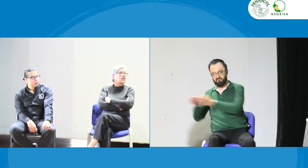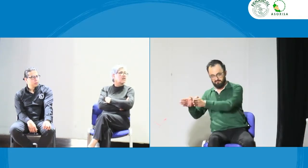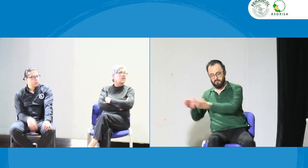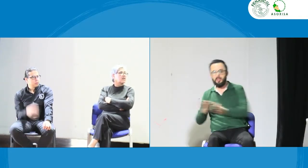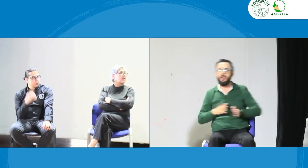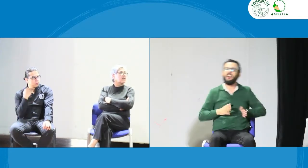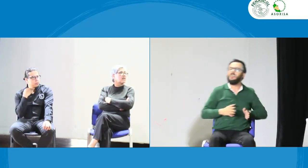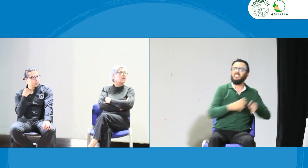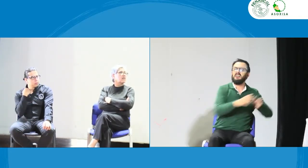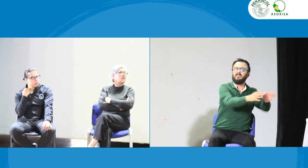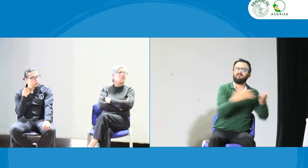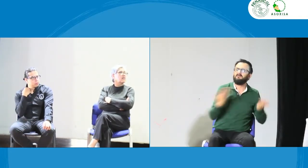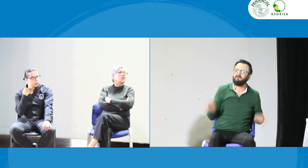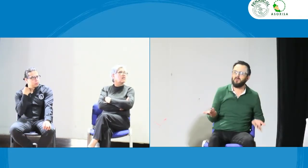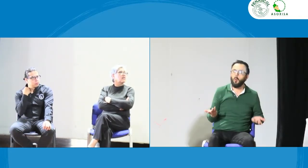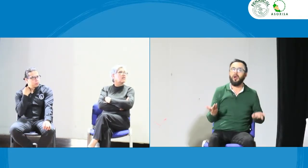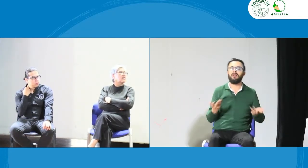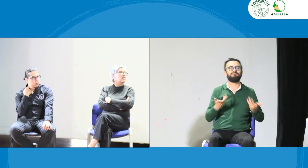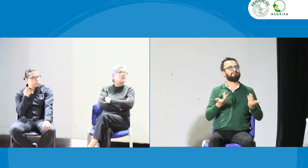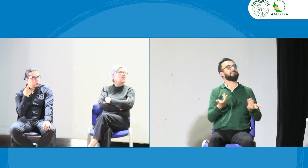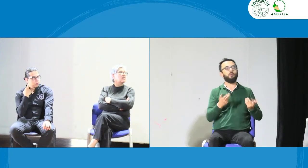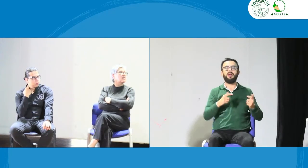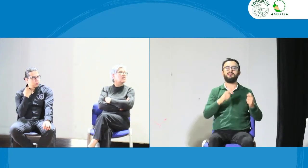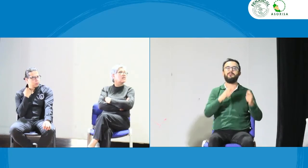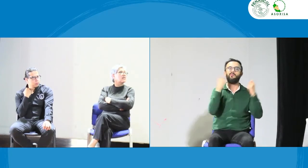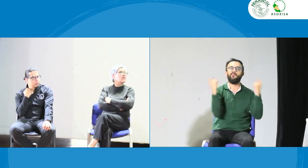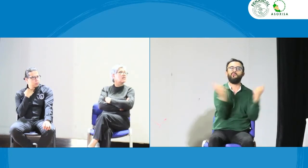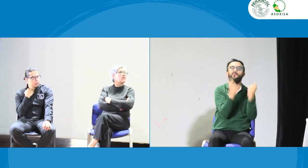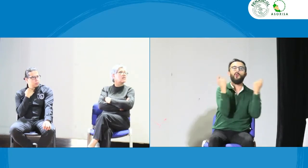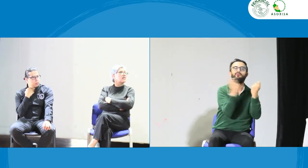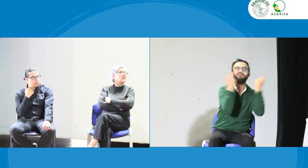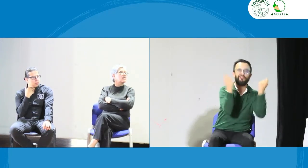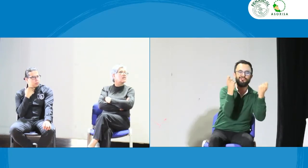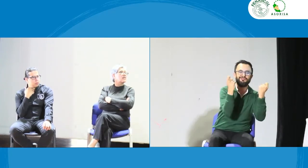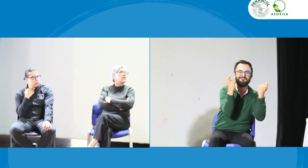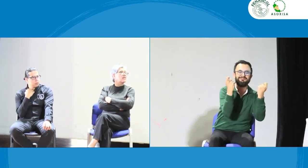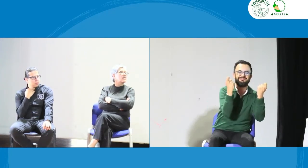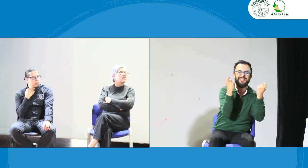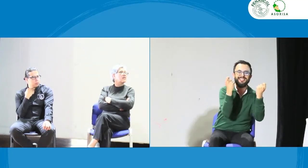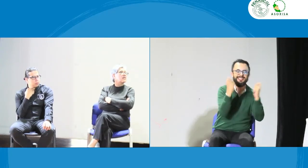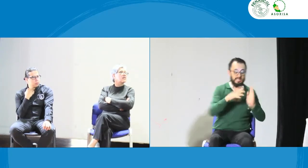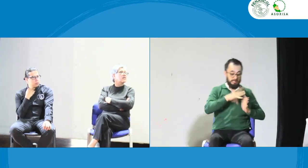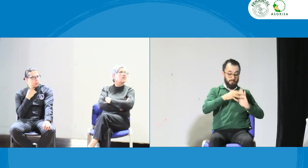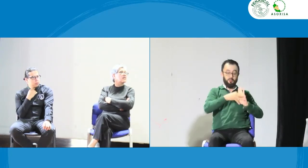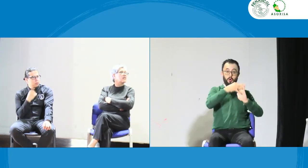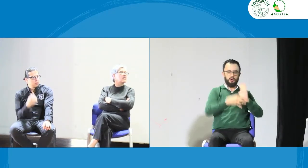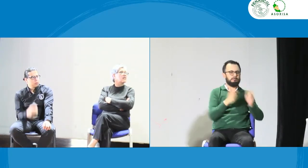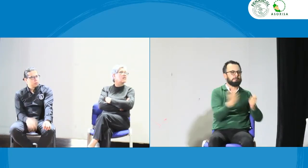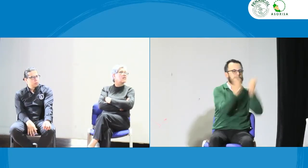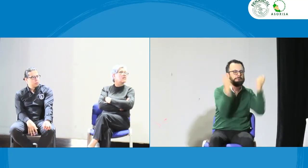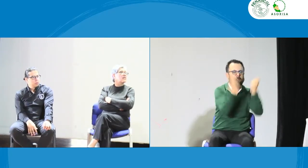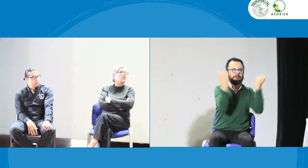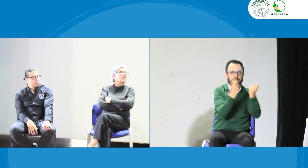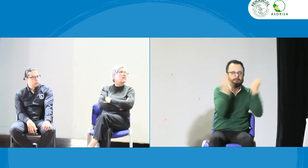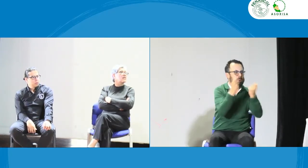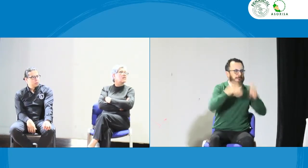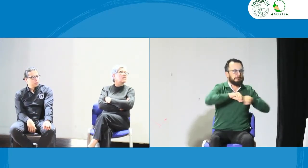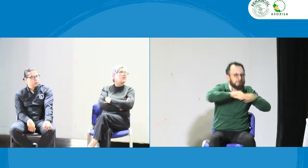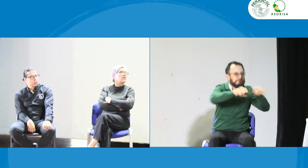pues vienen en diferentes vías. La primera de esas es una acción de promoción. Es decir, tenemos que promover